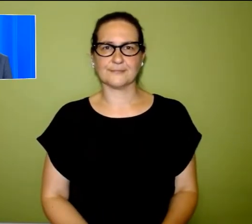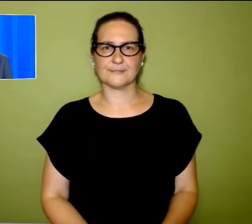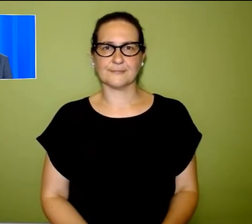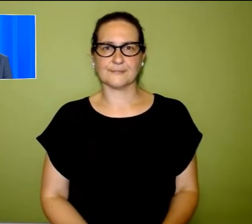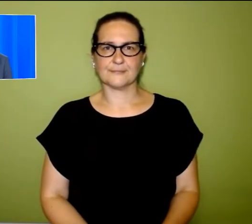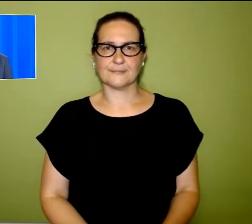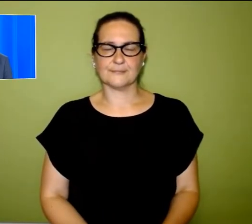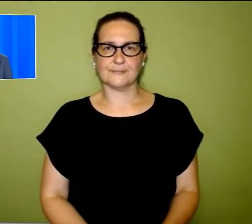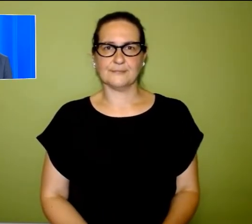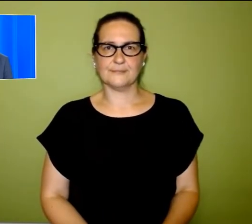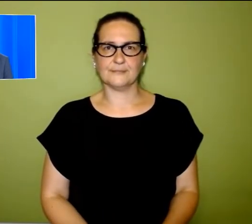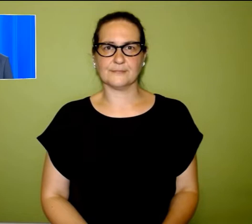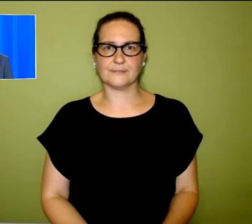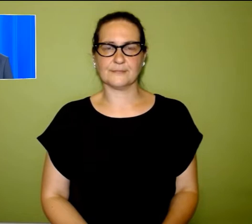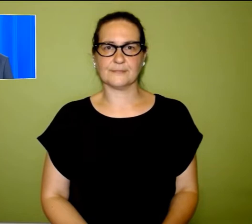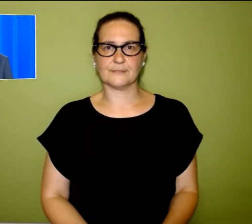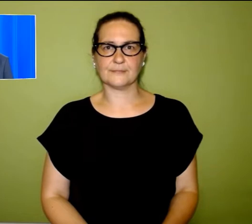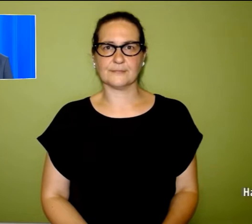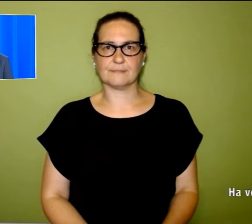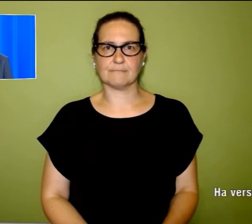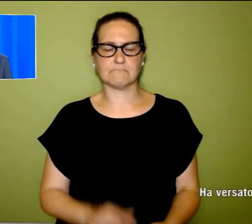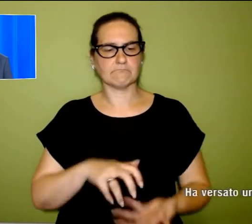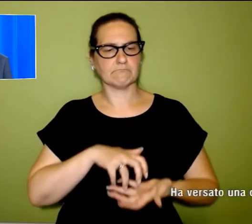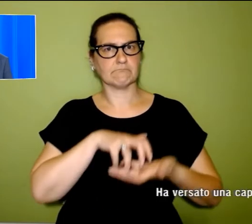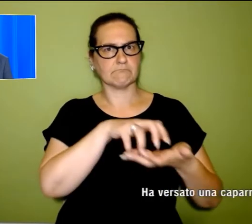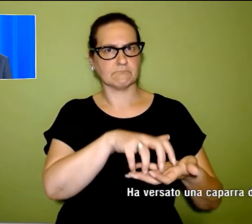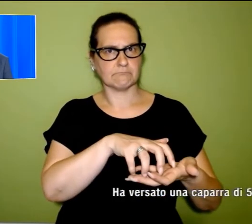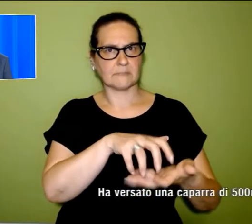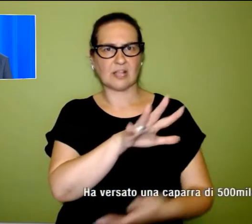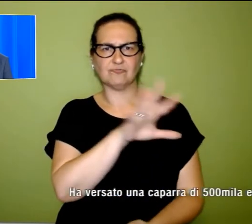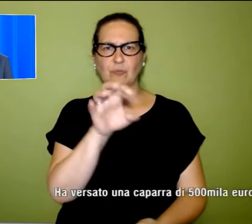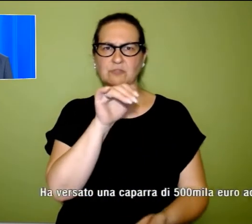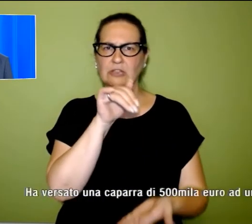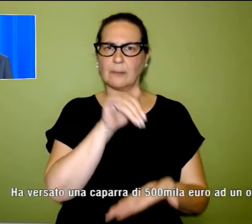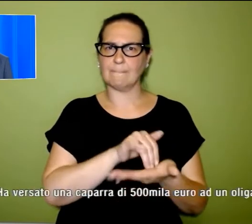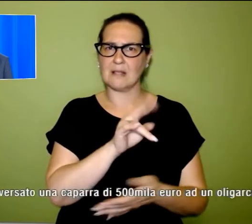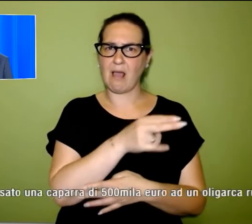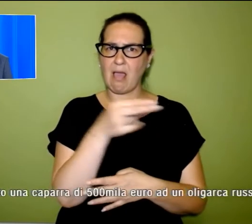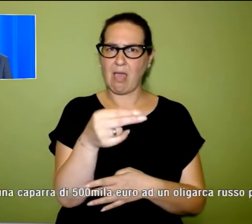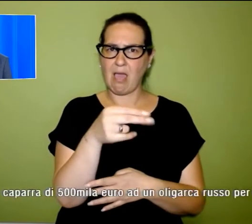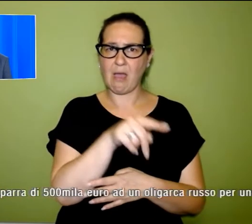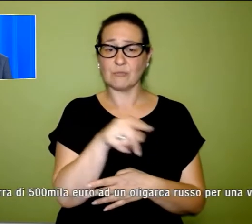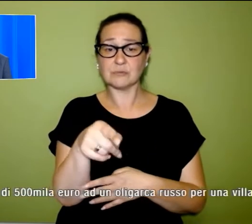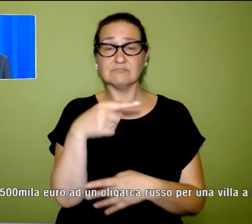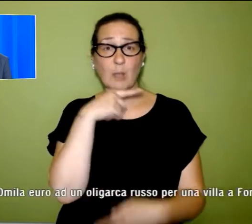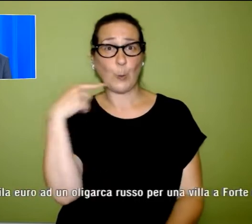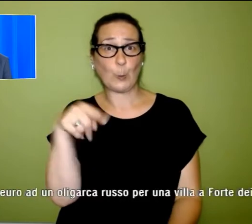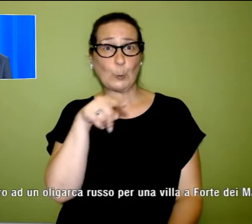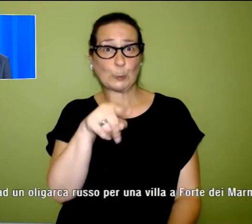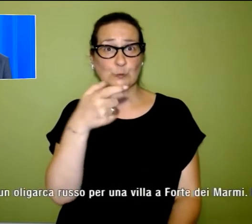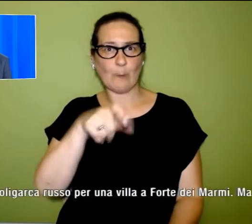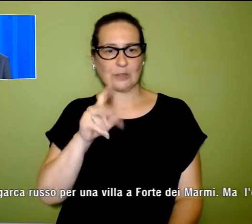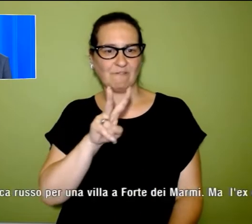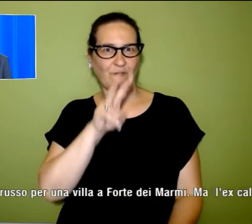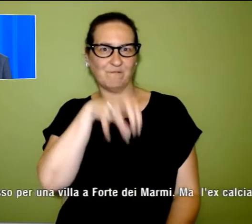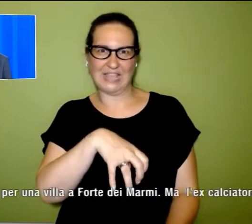Ha versato una caparra di 500.000 euro ad un oligarca russo per una villa a Forte dei Marmi